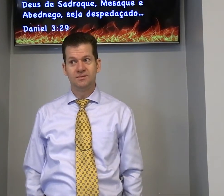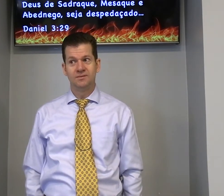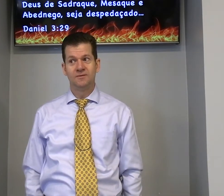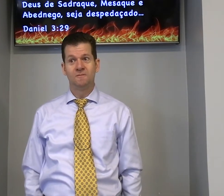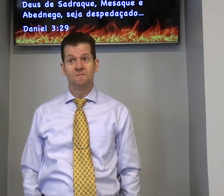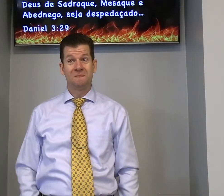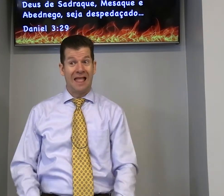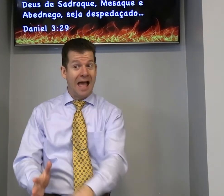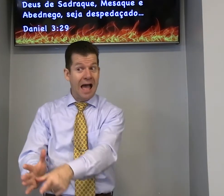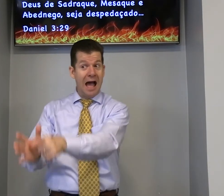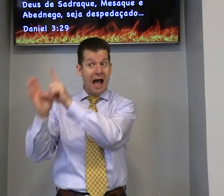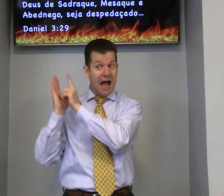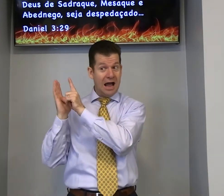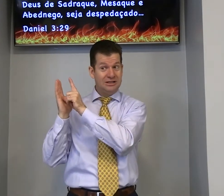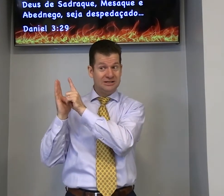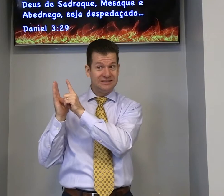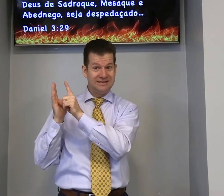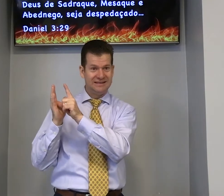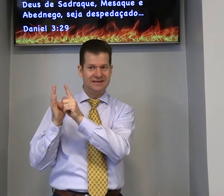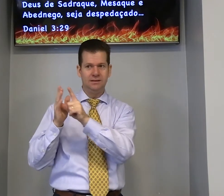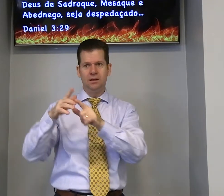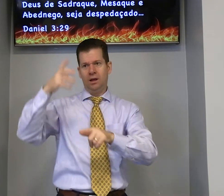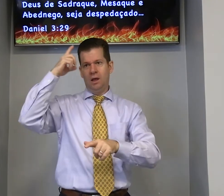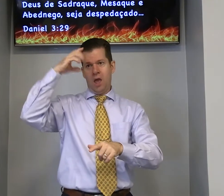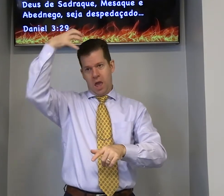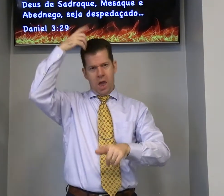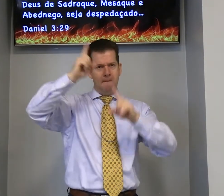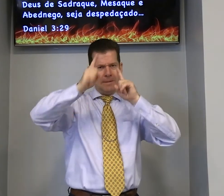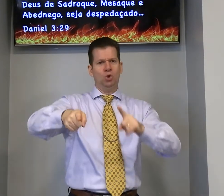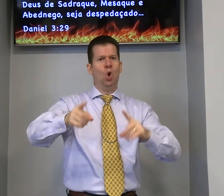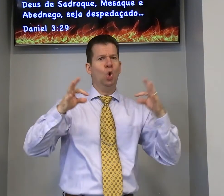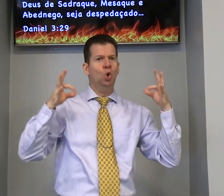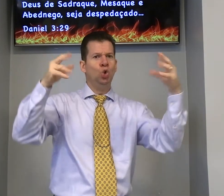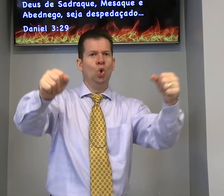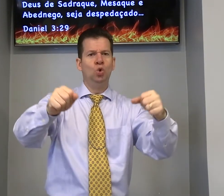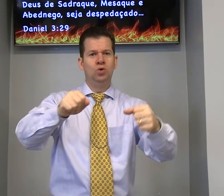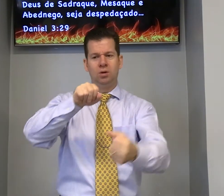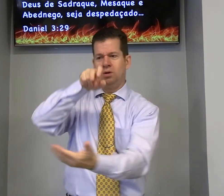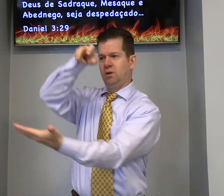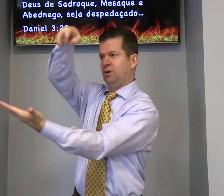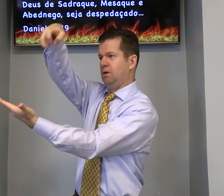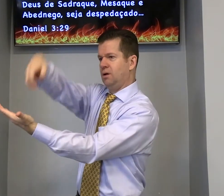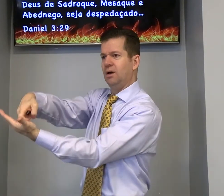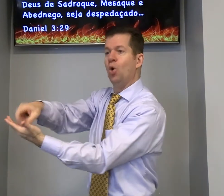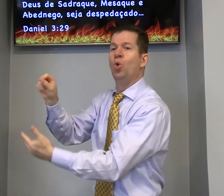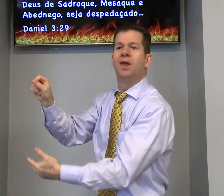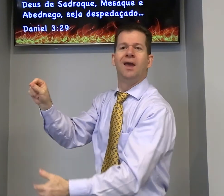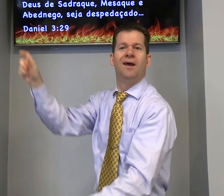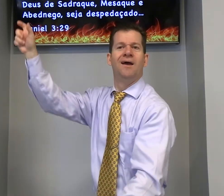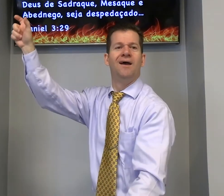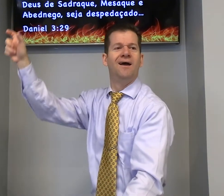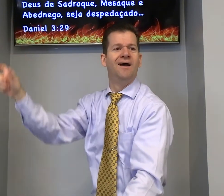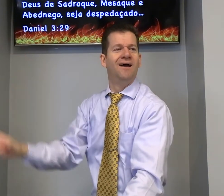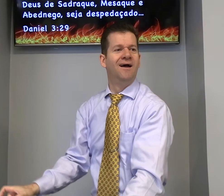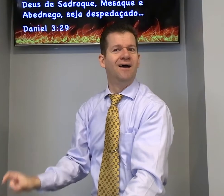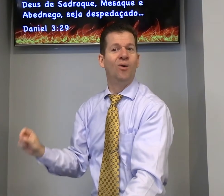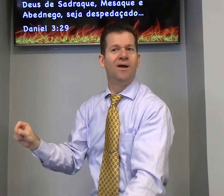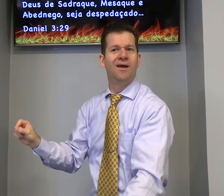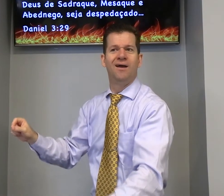antes o rei mandou todos se ajoelhar se prostrar e